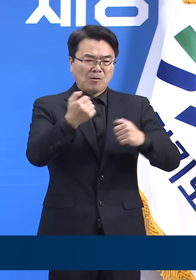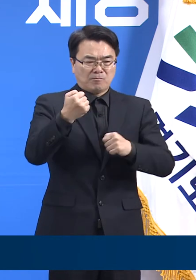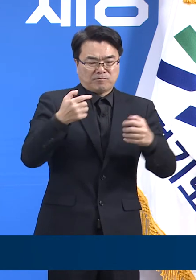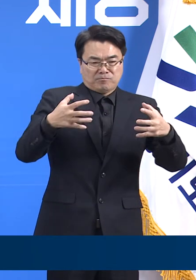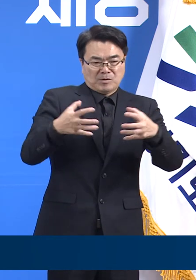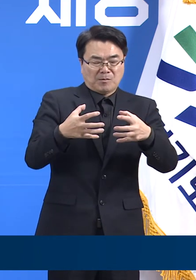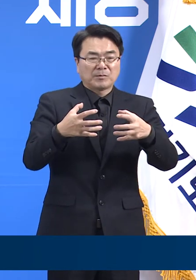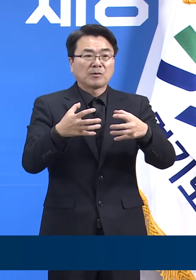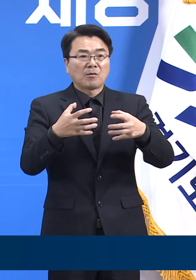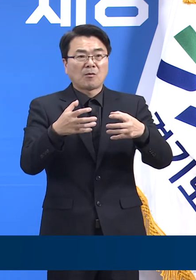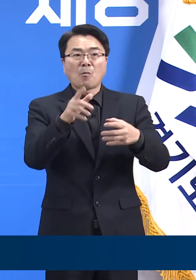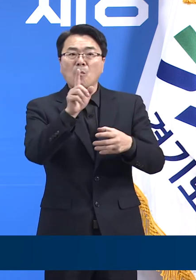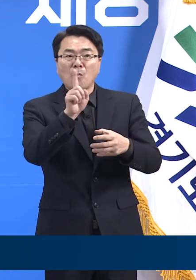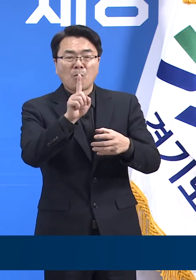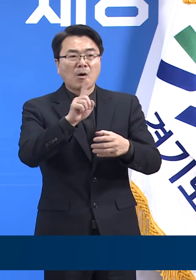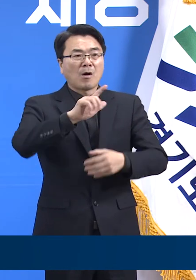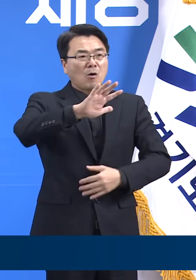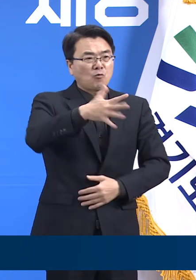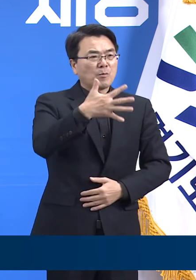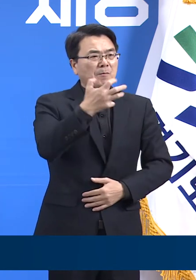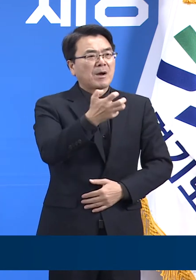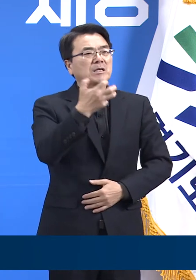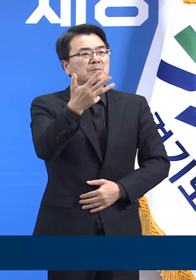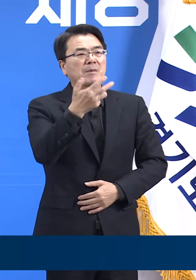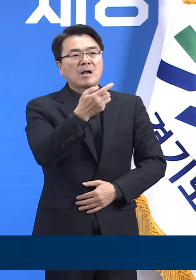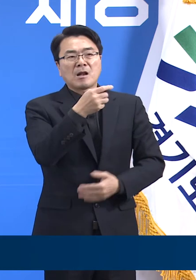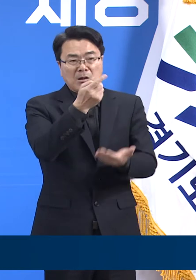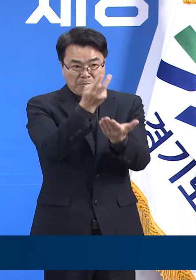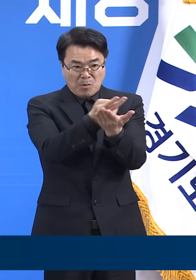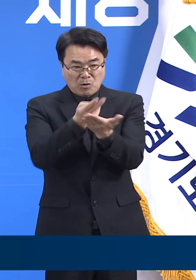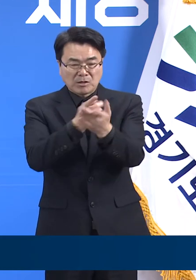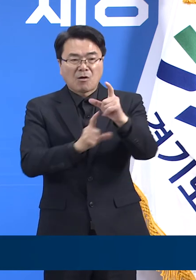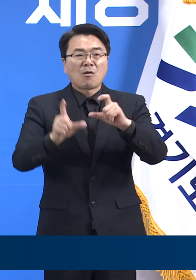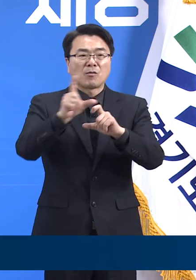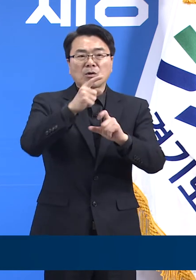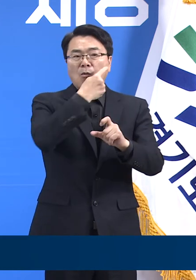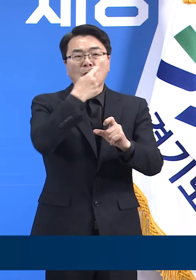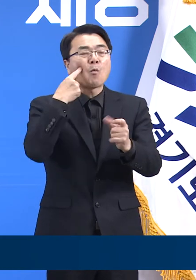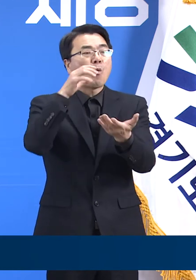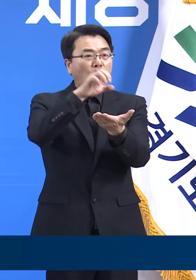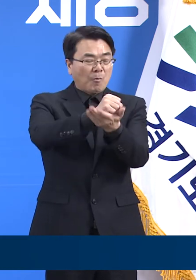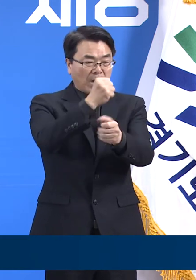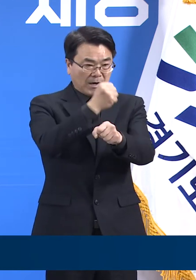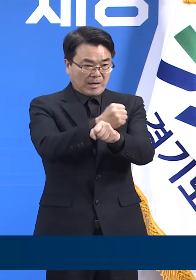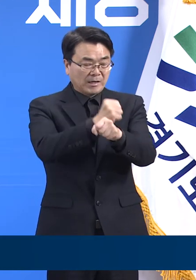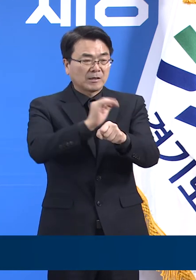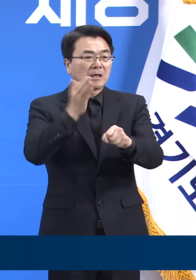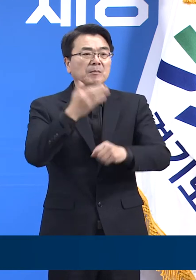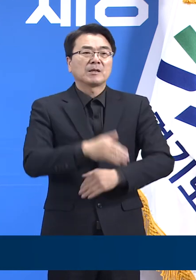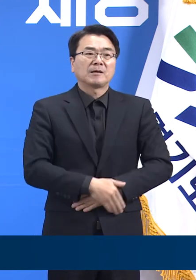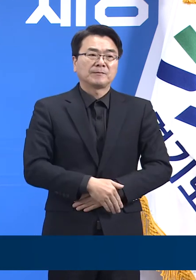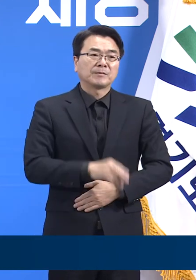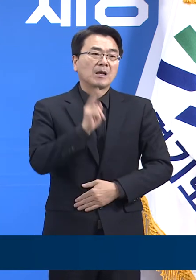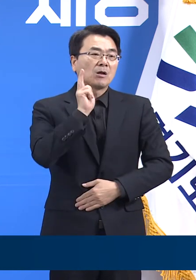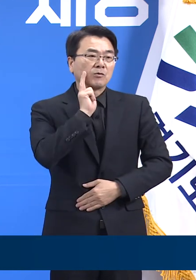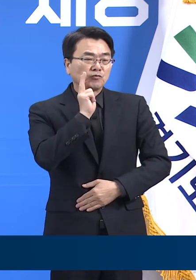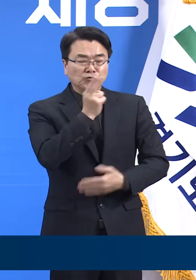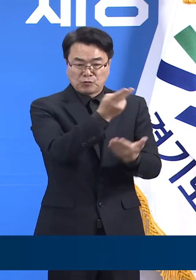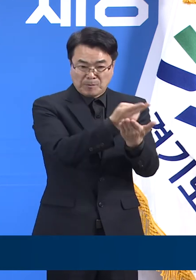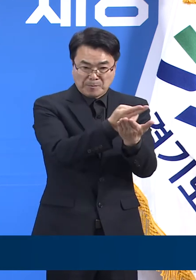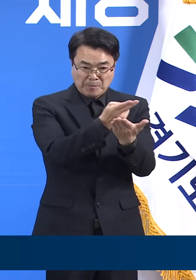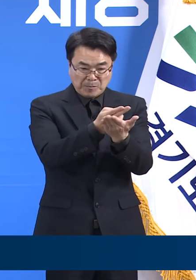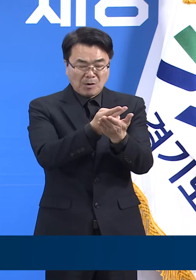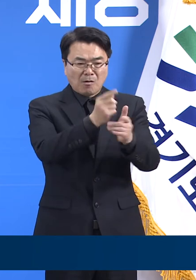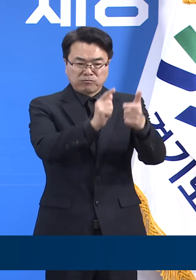신규시증을 통해 988병상을 확보하였으며 중등증 691병상, 준중증 160병상,